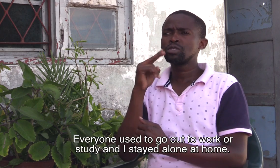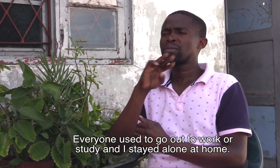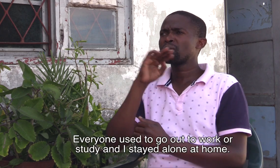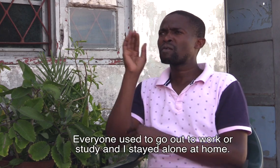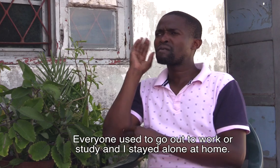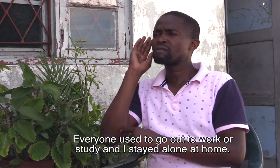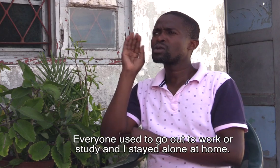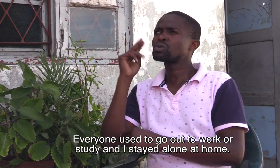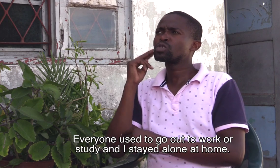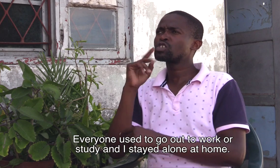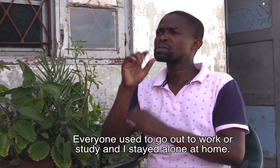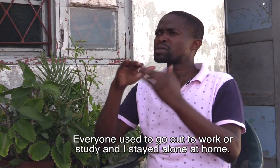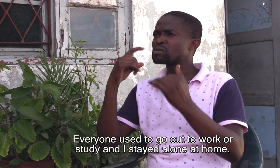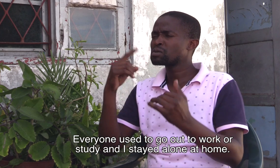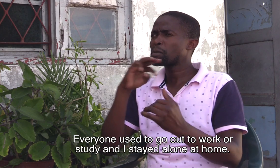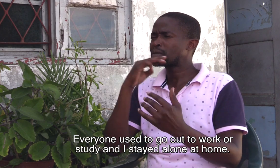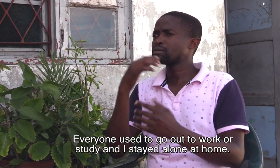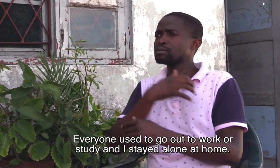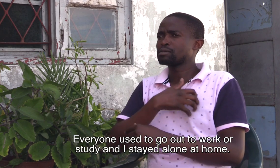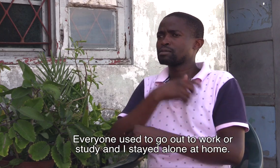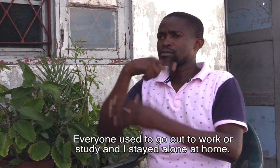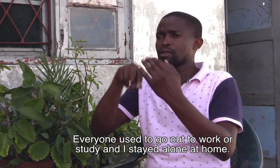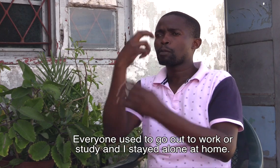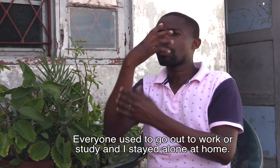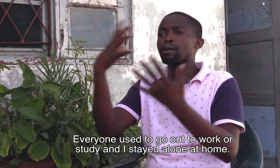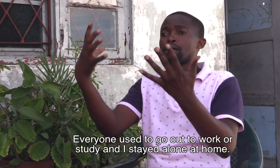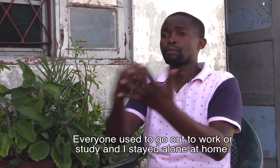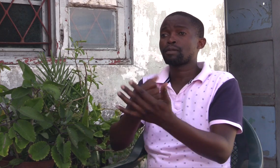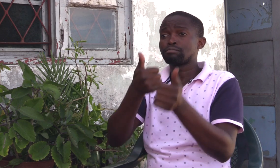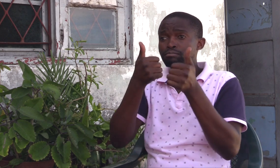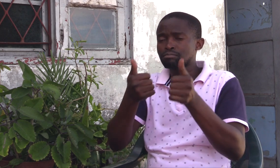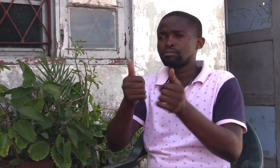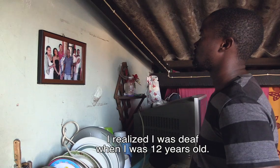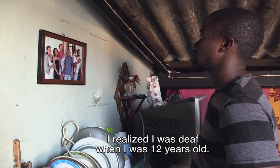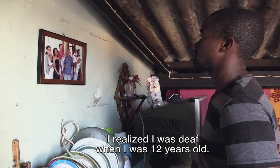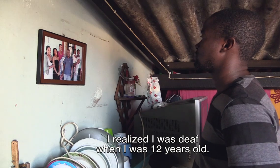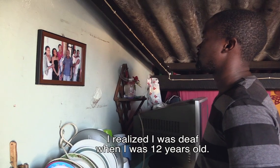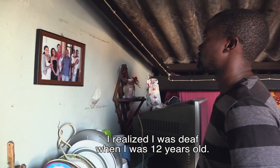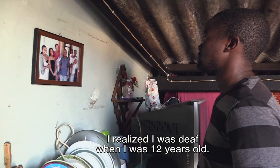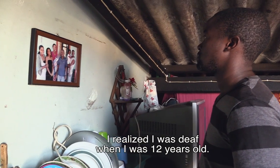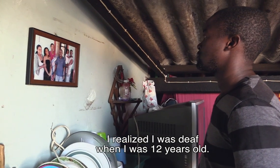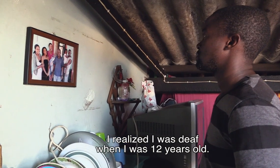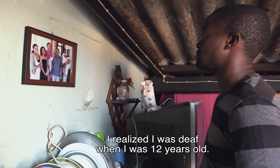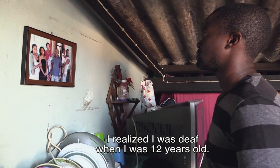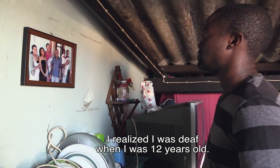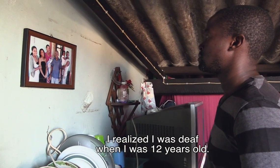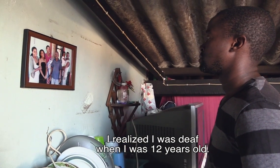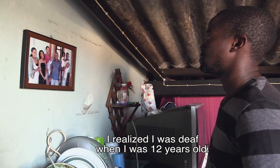saíam para trabalhar, estudar e eu ficava em casa sozinho. Eu descobri que era surdo aos 12 anos